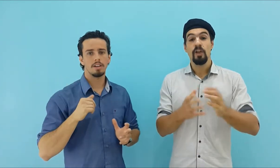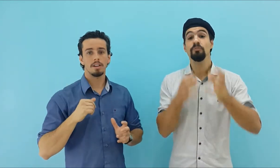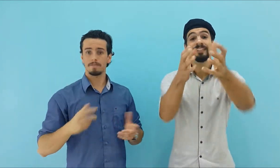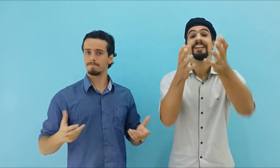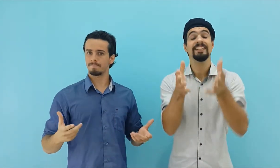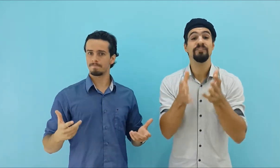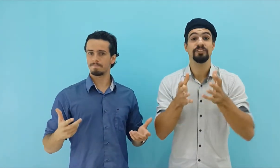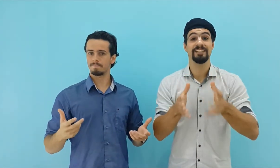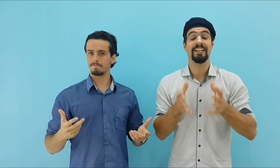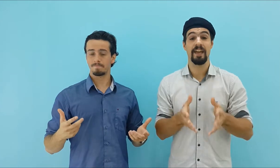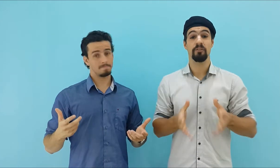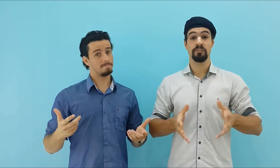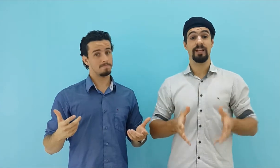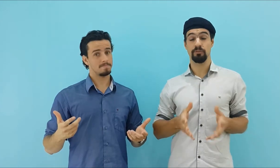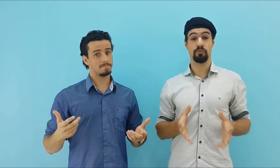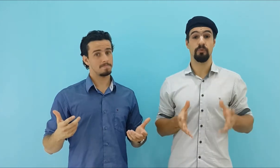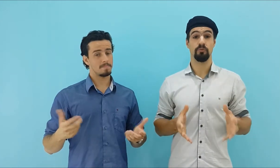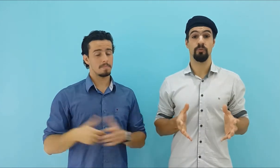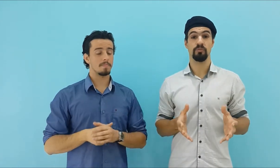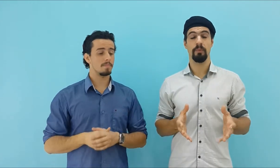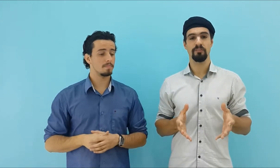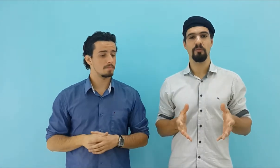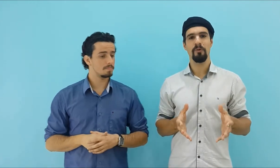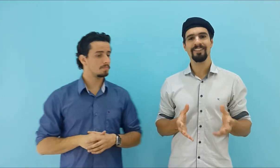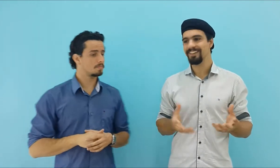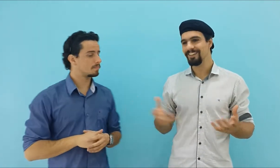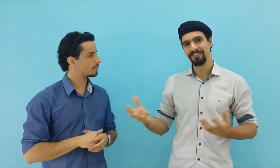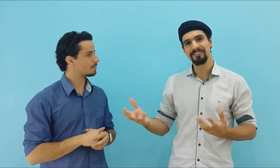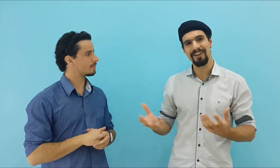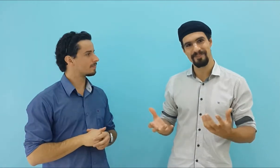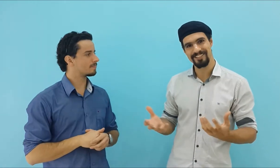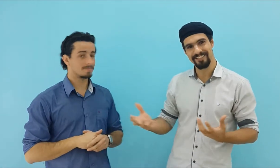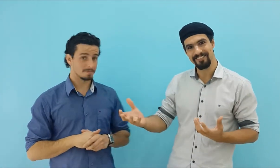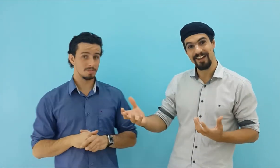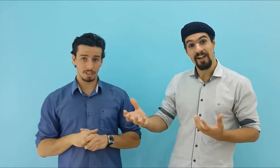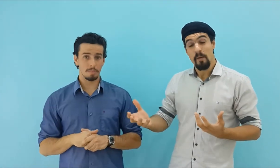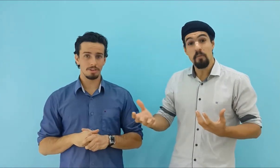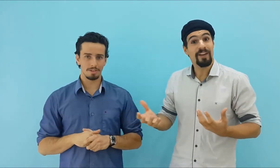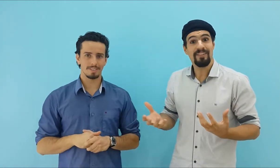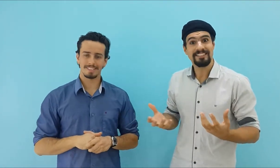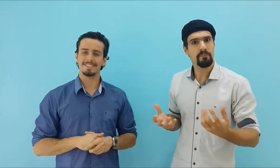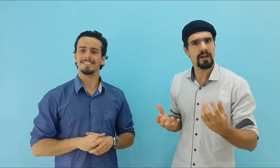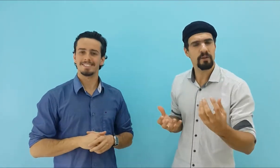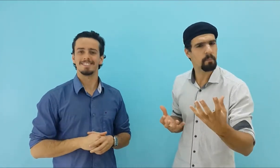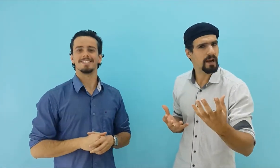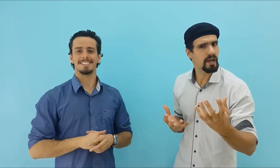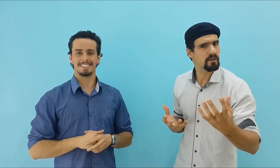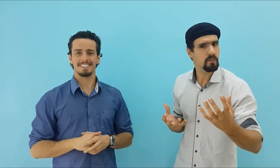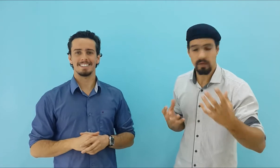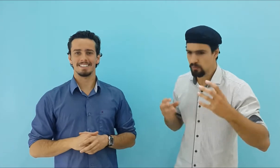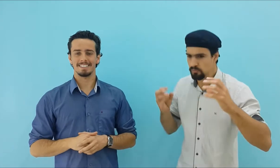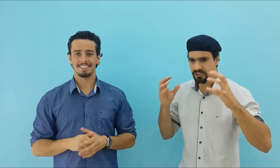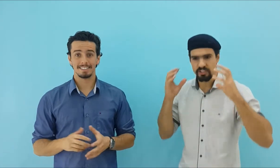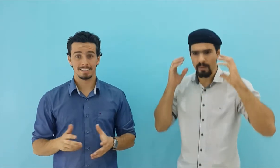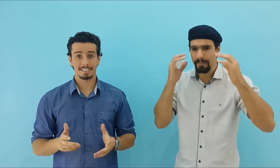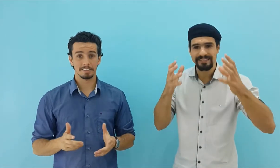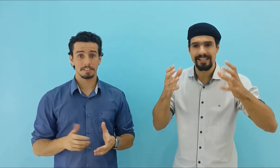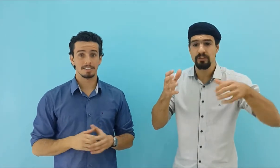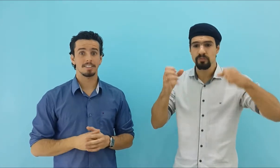Eu não sei nem se você quer ajudar as outras pessoas, mas concorda que isso já motiva? Já motiva. Porque vai ser maneiro pra caramba, quando você tiver passado,